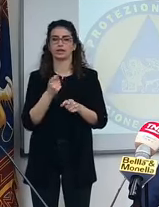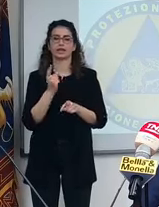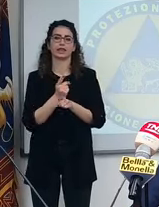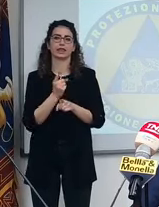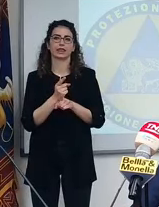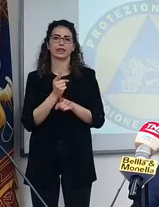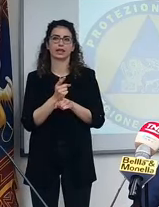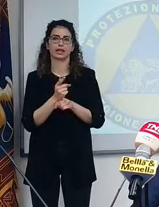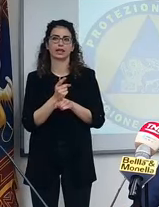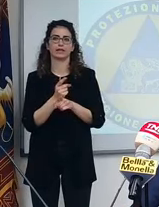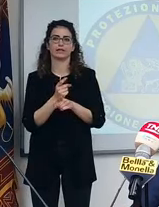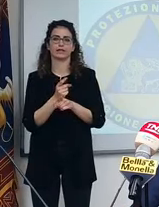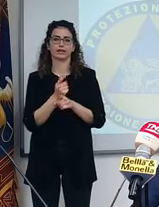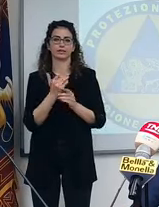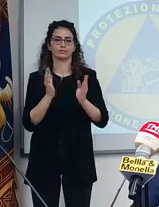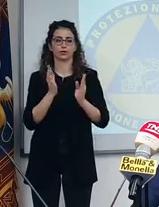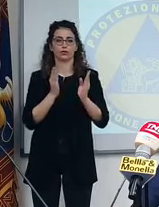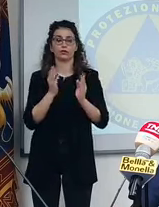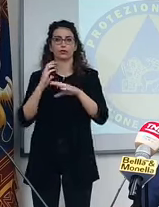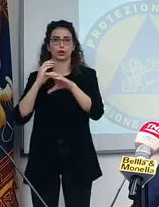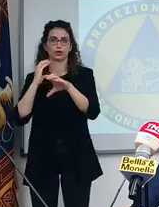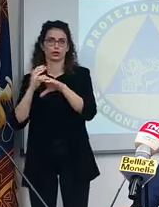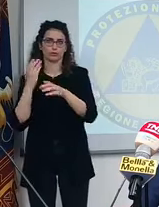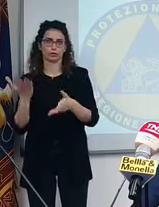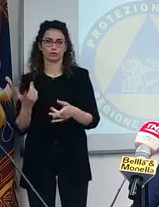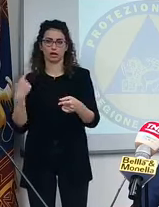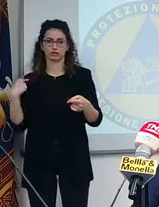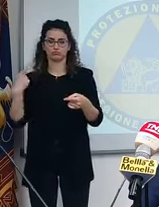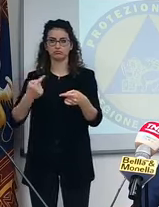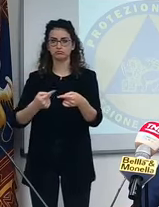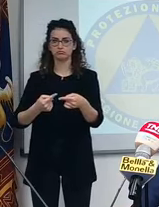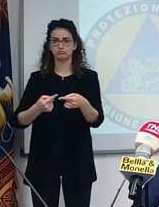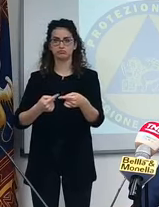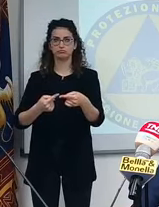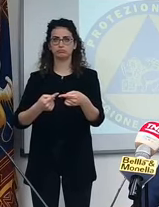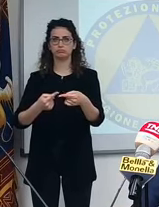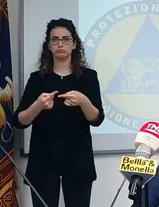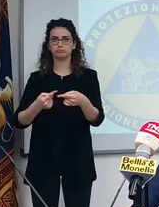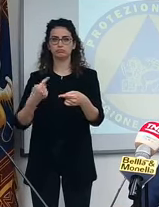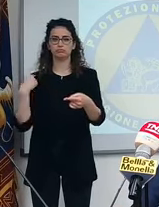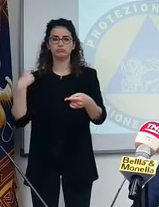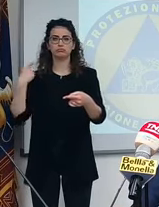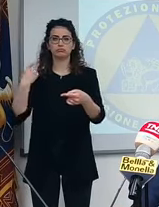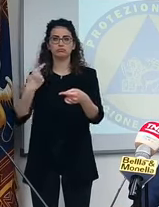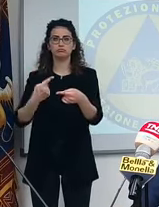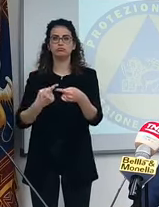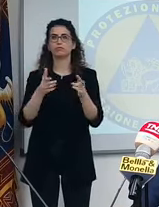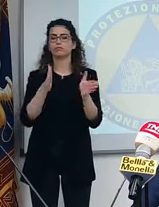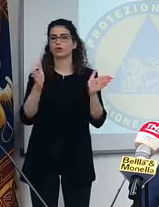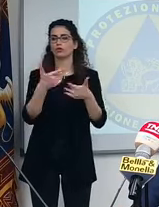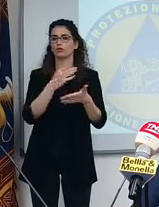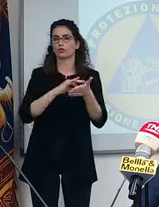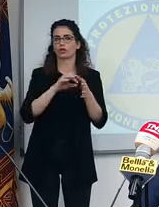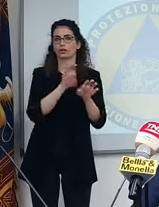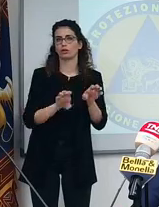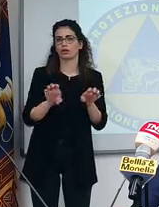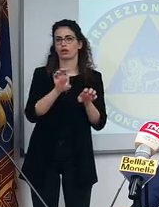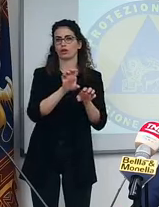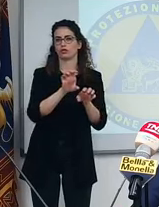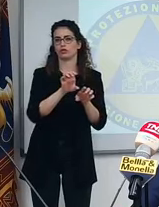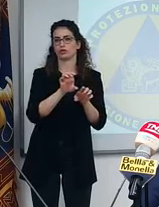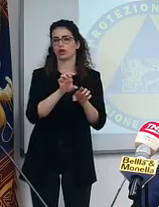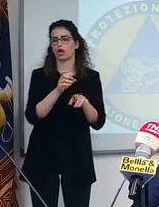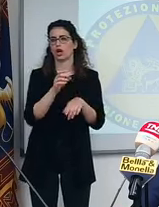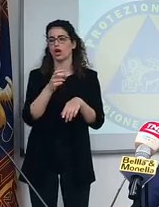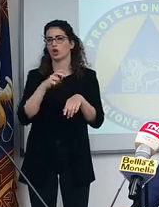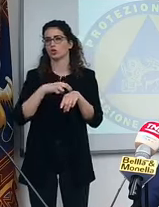le potenzialità dei trasporti, ma fino ad ora con l'ufficio scolastico regionale, con la dottoressa